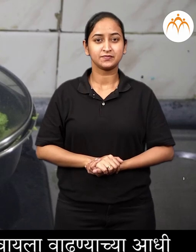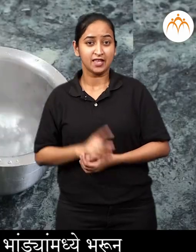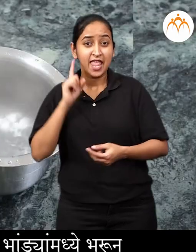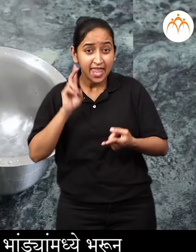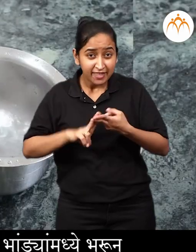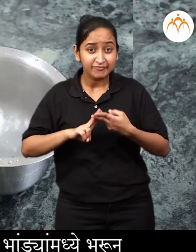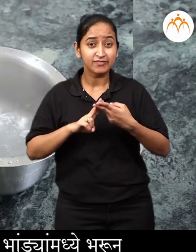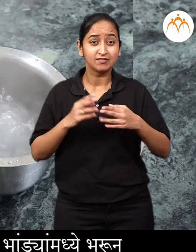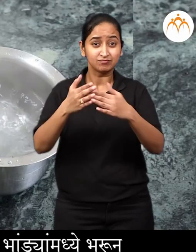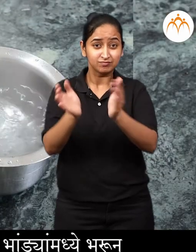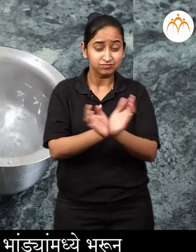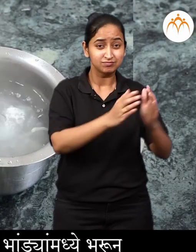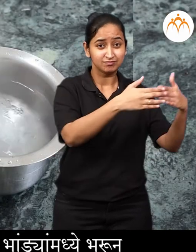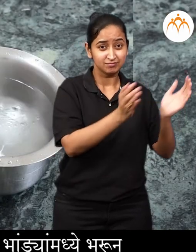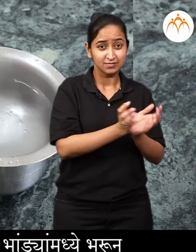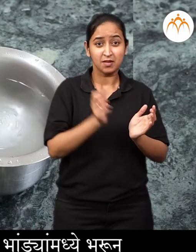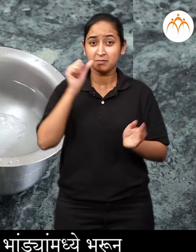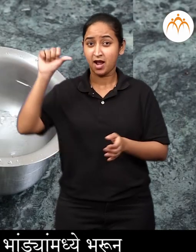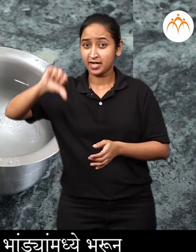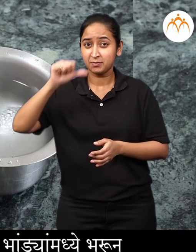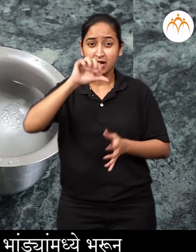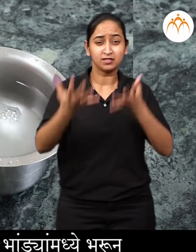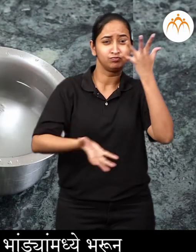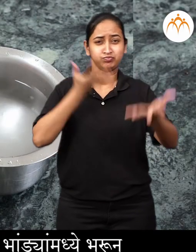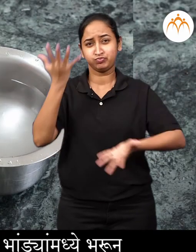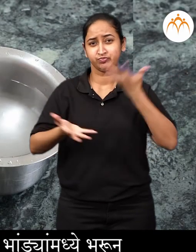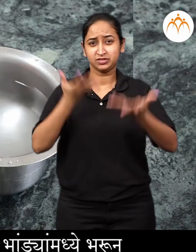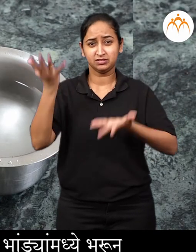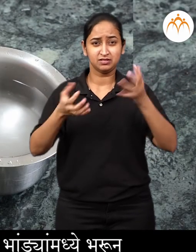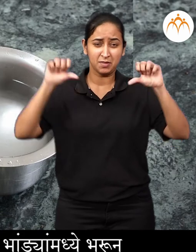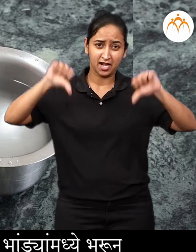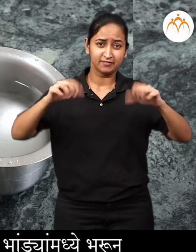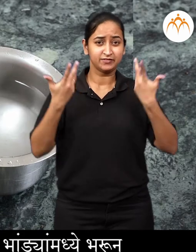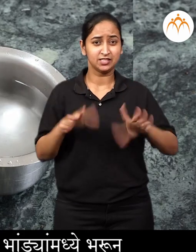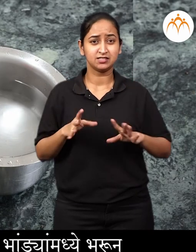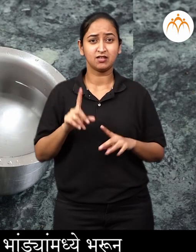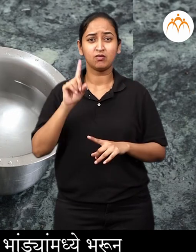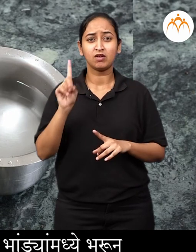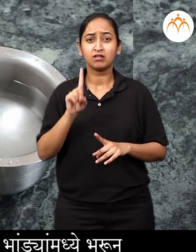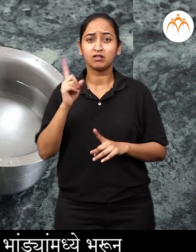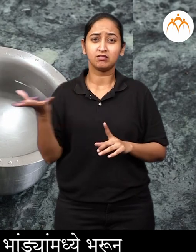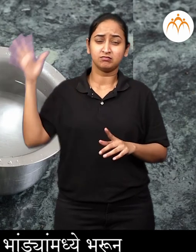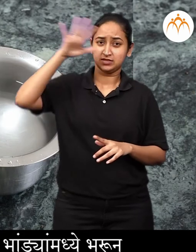जर उकड़ते पाणी अपण दोन भांडयान मदे भरू ओन त्यातल्या एकाज भांडयावर जाकन ठेवले तर काय होईल